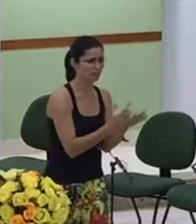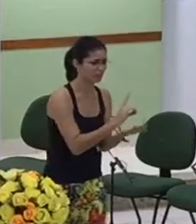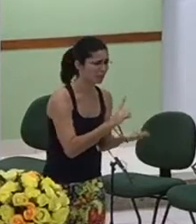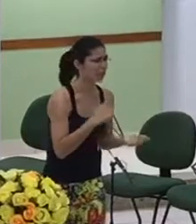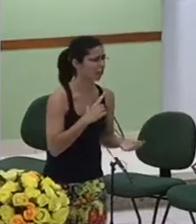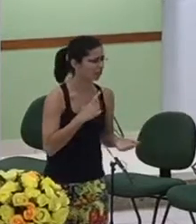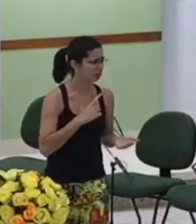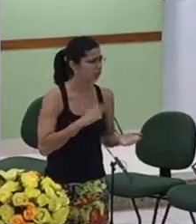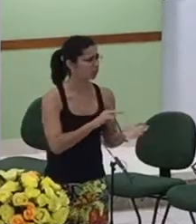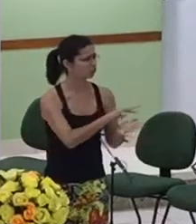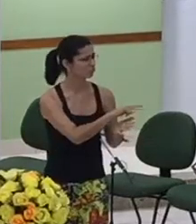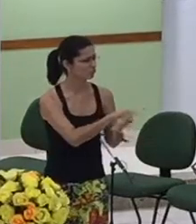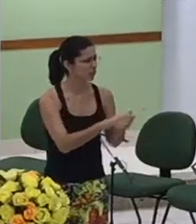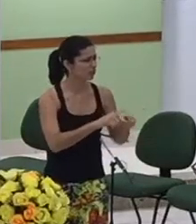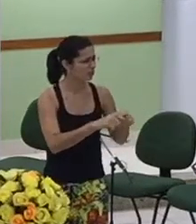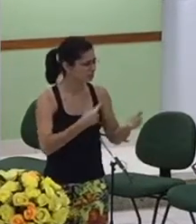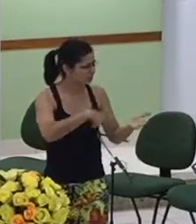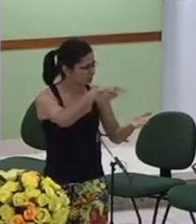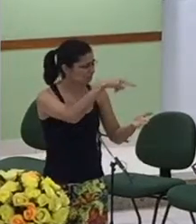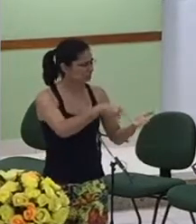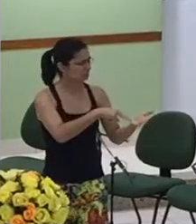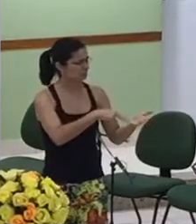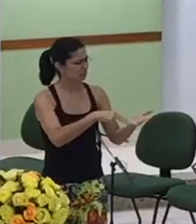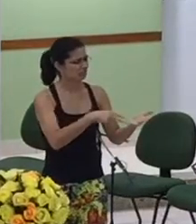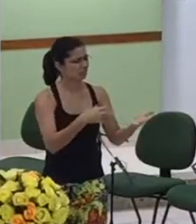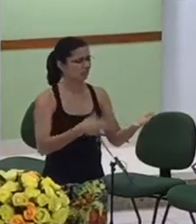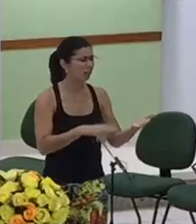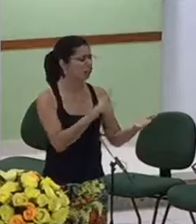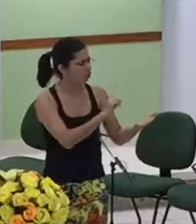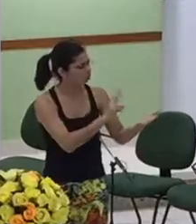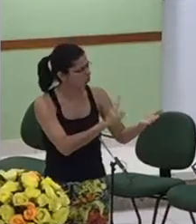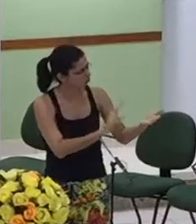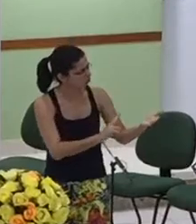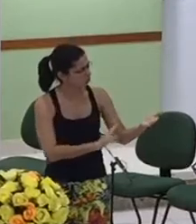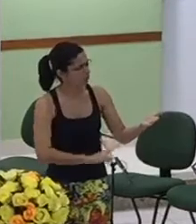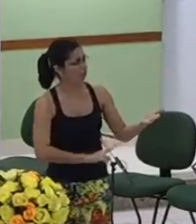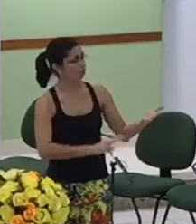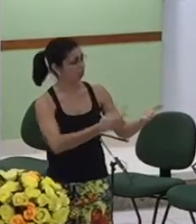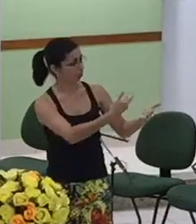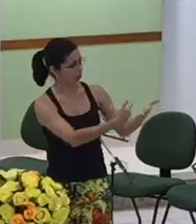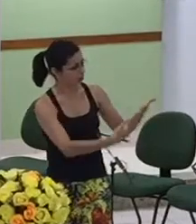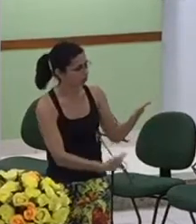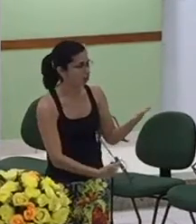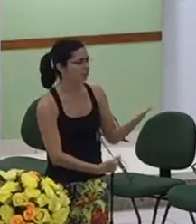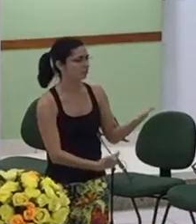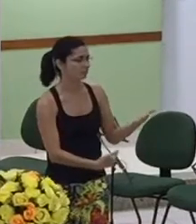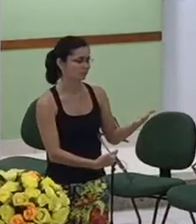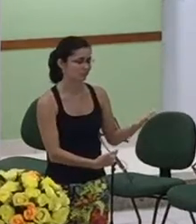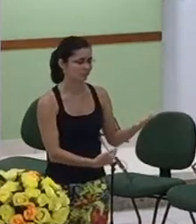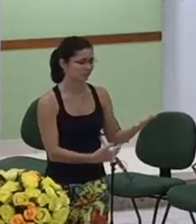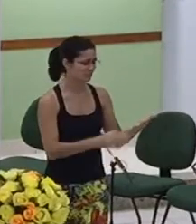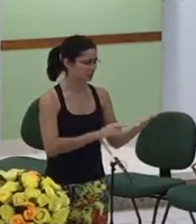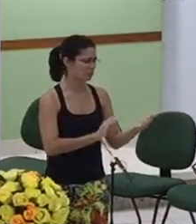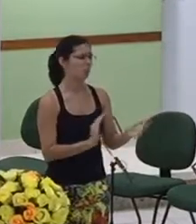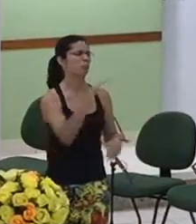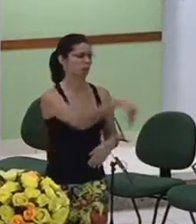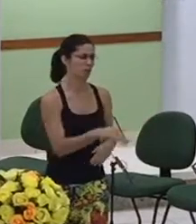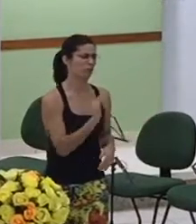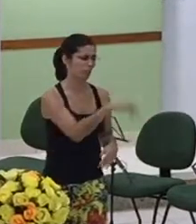feliz quando está naquela maratona bíblica e tem genealogia você olha e fala assim ganhei um capítulo, você dá aquela pulada, você nem